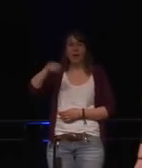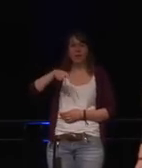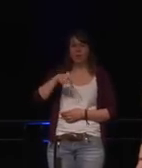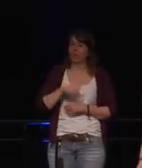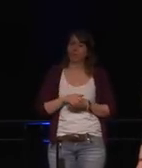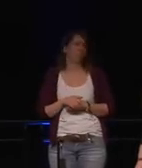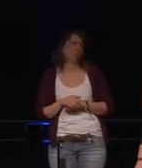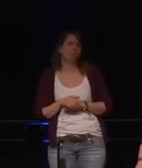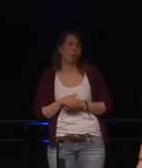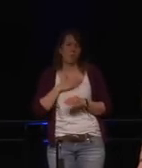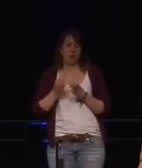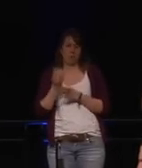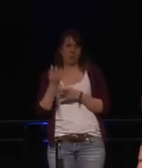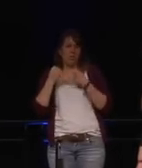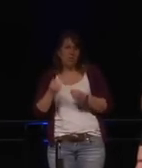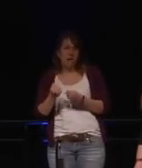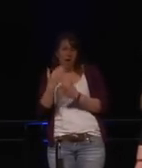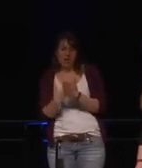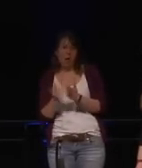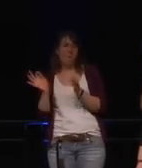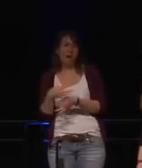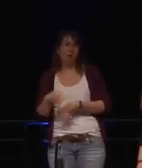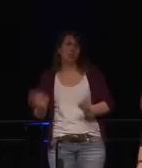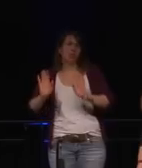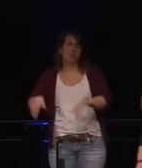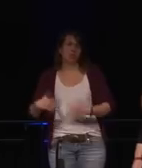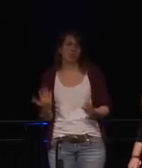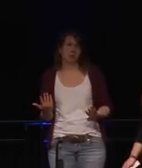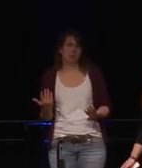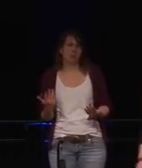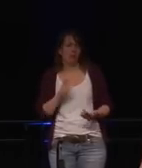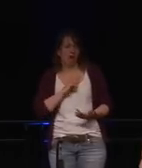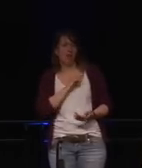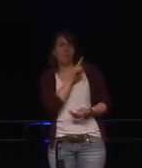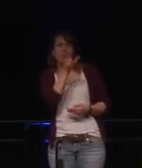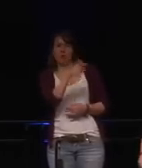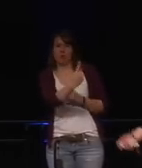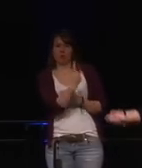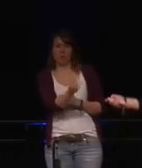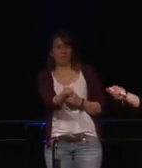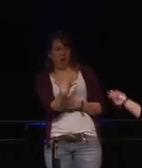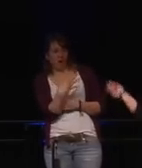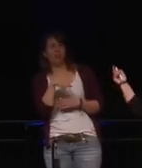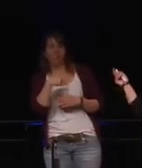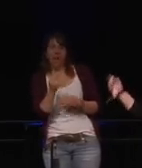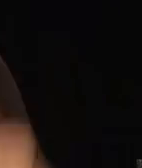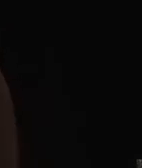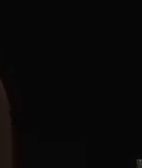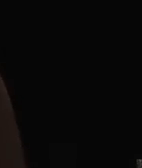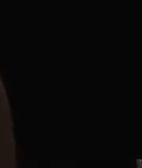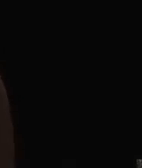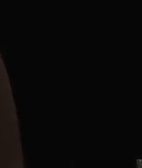Aber einige haben mir schon gesagt, nein, das wollen wir nicht integrieren. Wir werden so lange warten, bis wir dazu gezwungen werden.